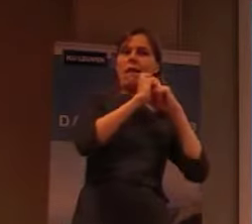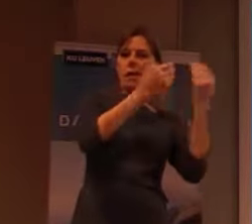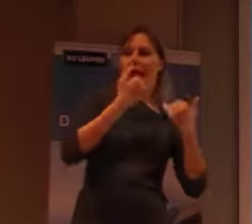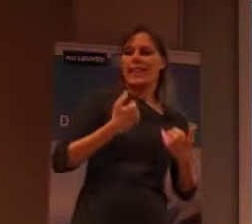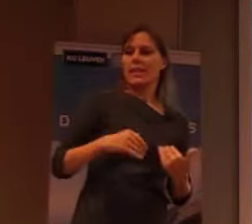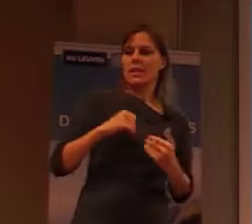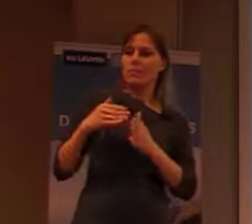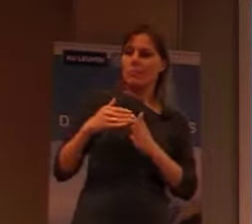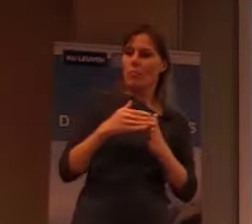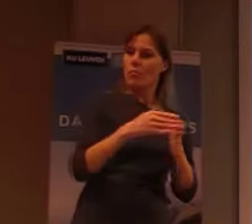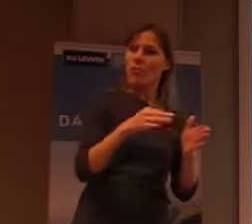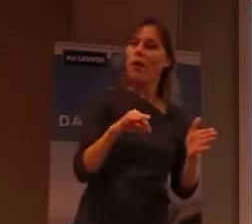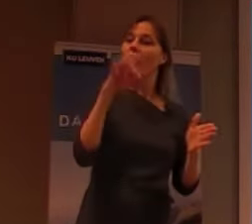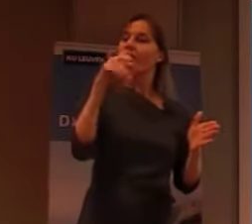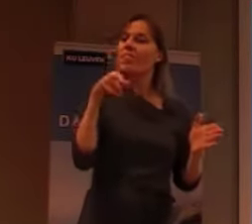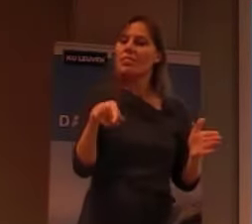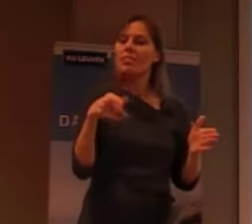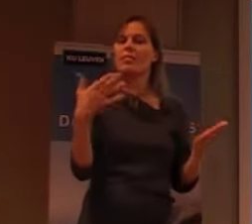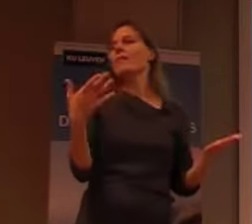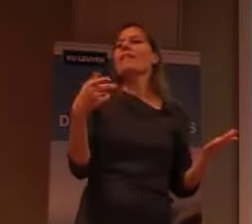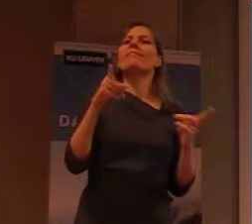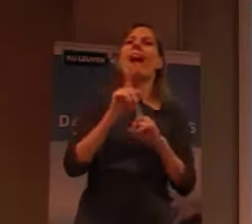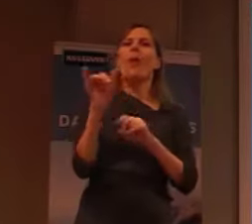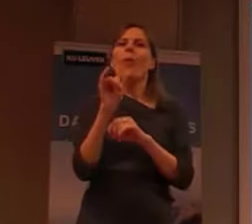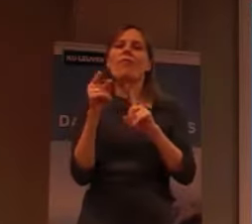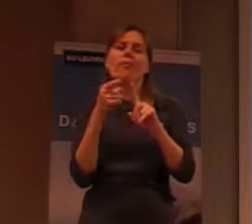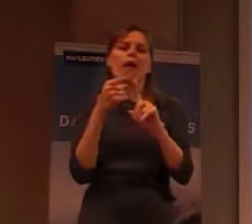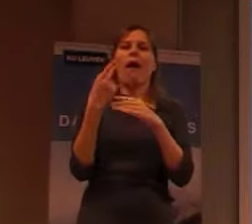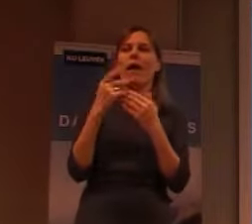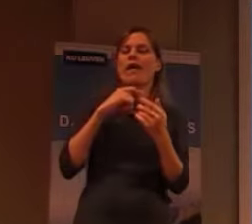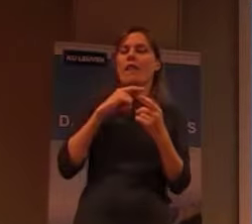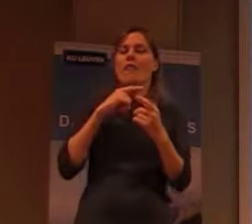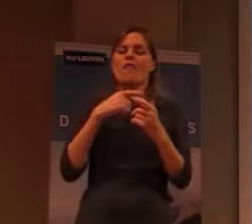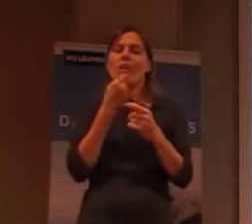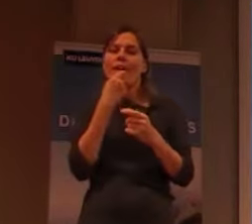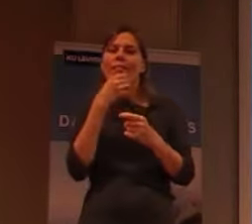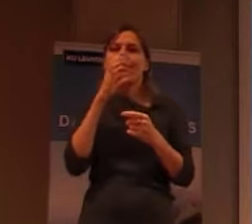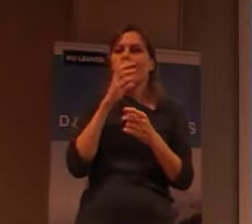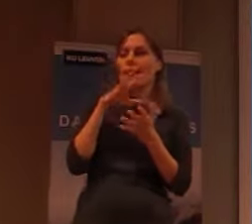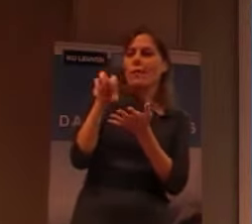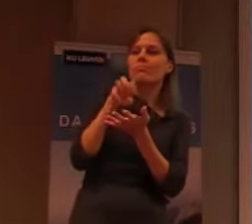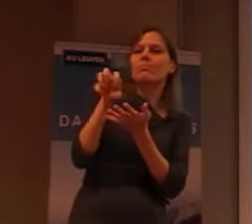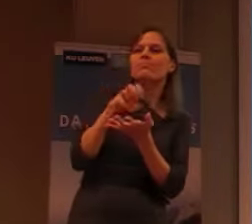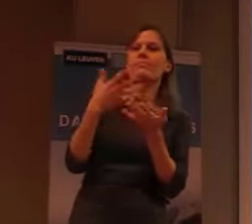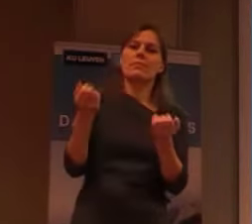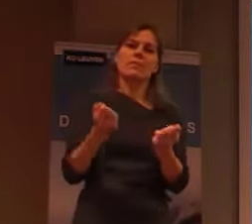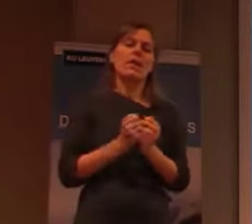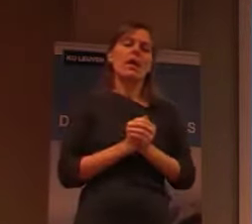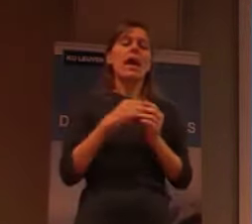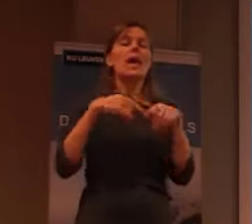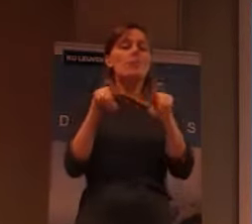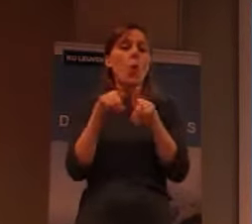Die zich gerevitaleerden. En dus er was ook ontginning van